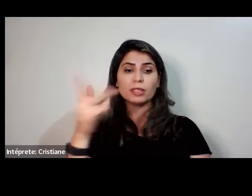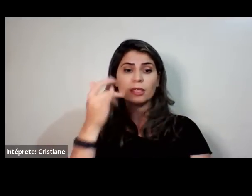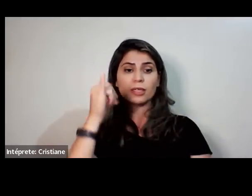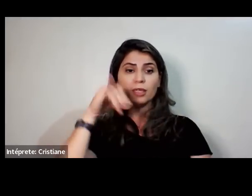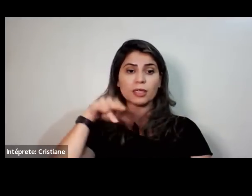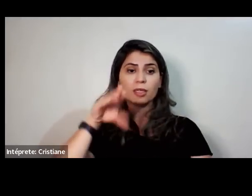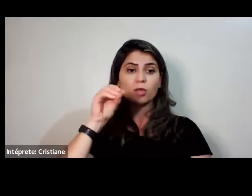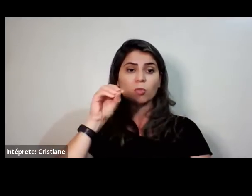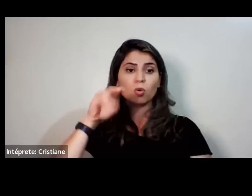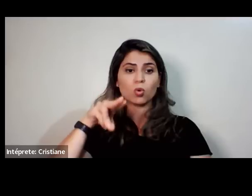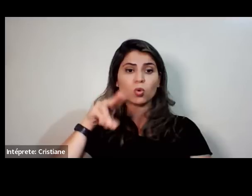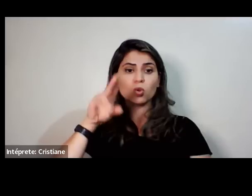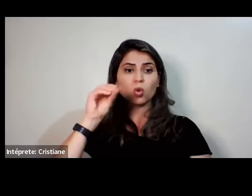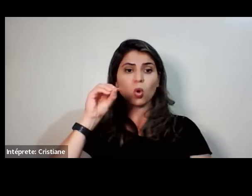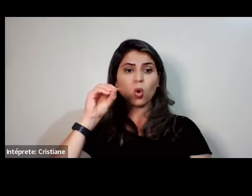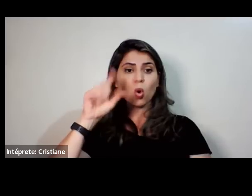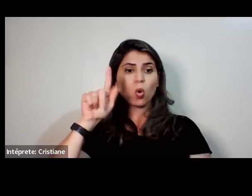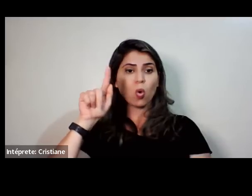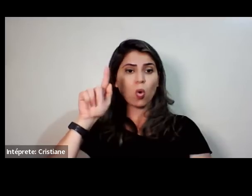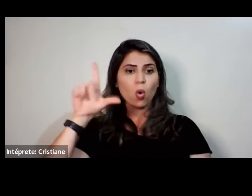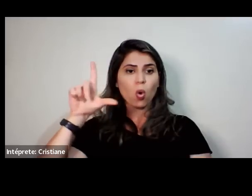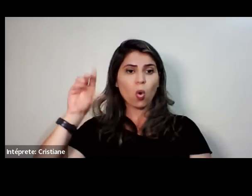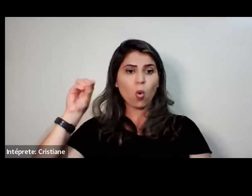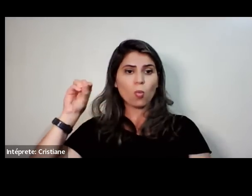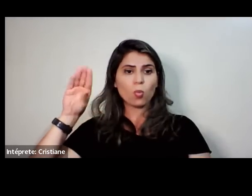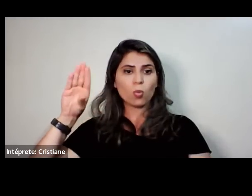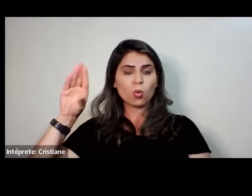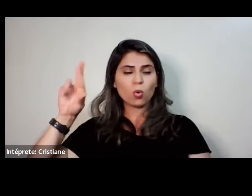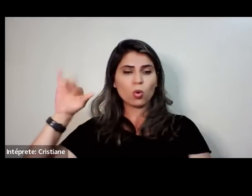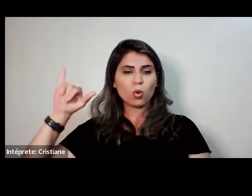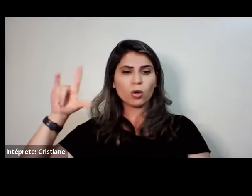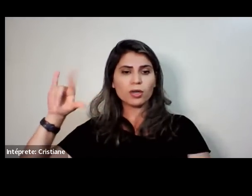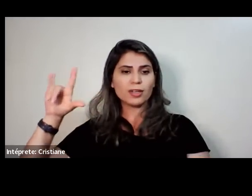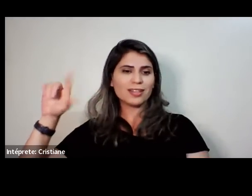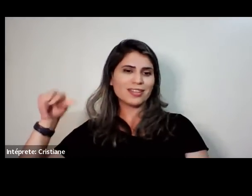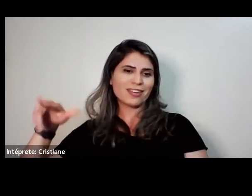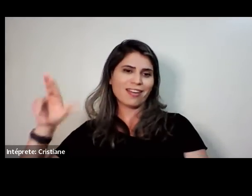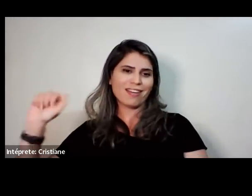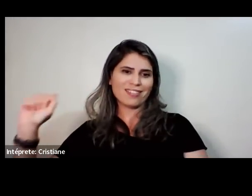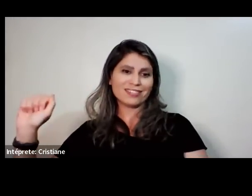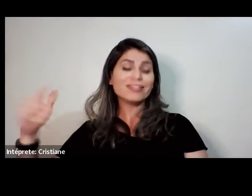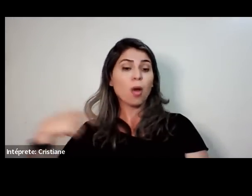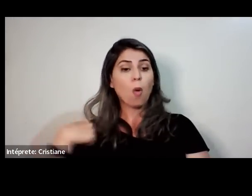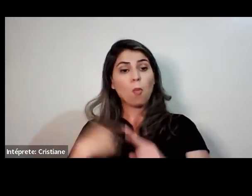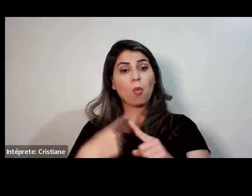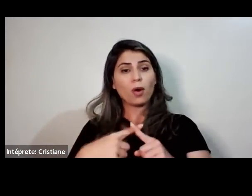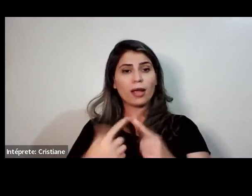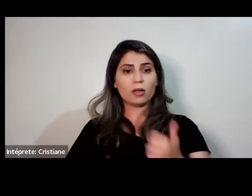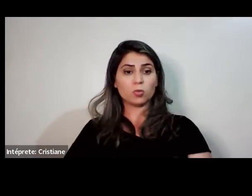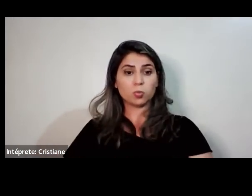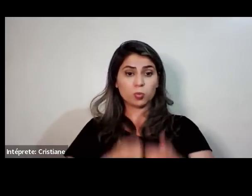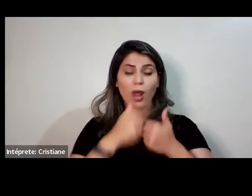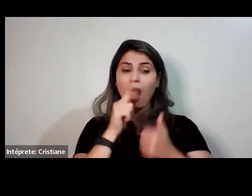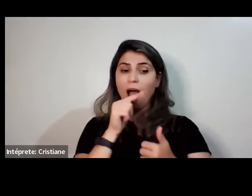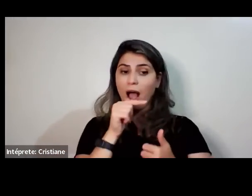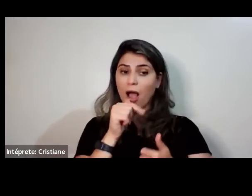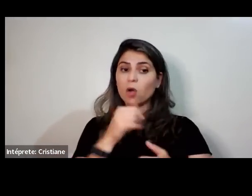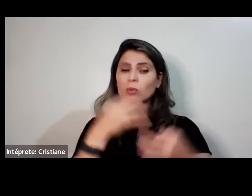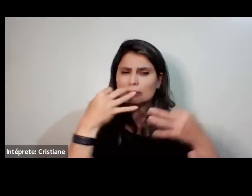Viu como o conhecimento é importante? É bom tomar vitamina C, D? Tudo bem, não tem problema. Mas